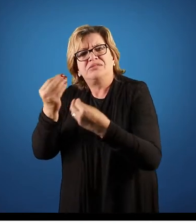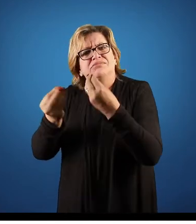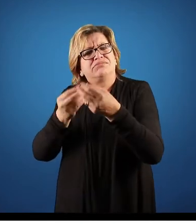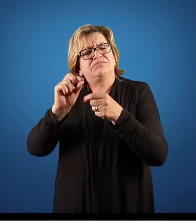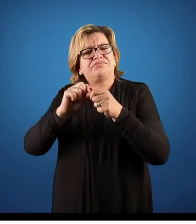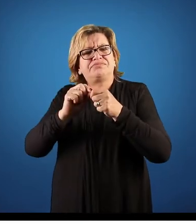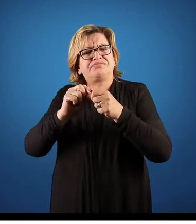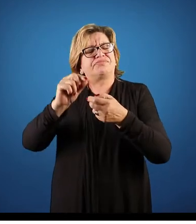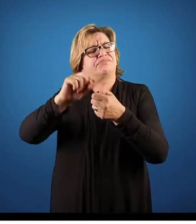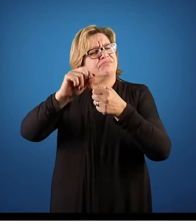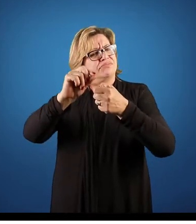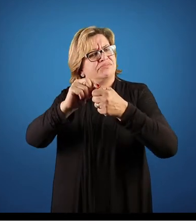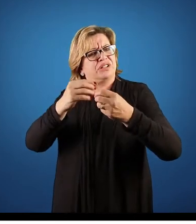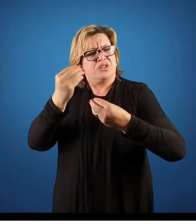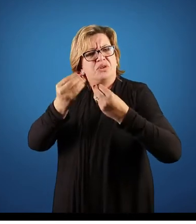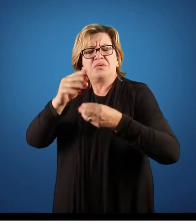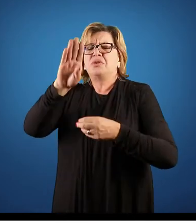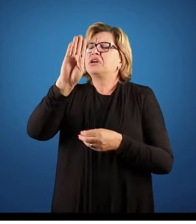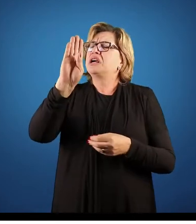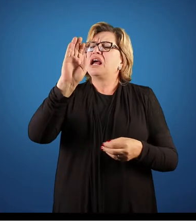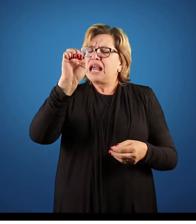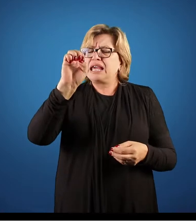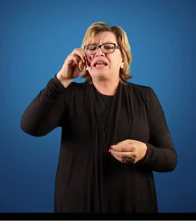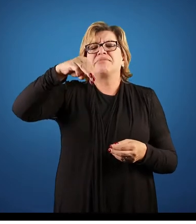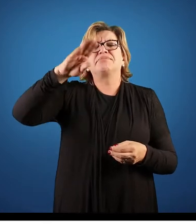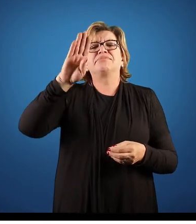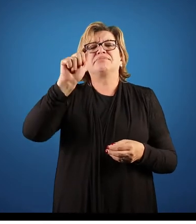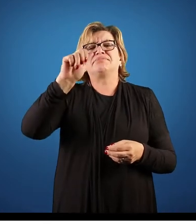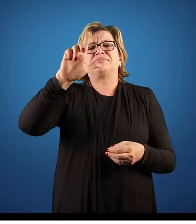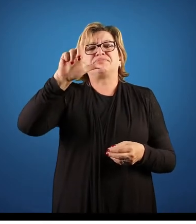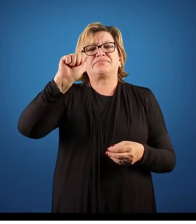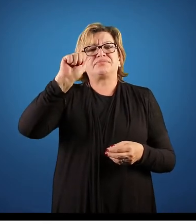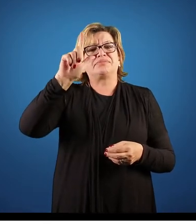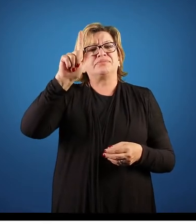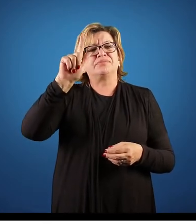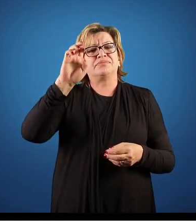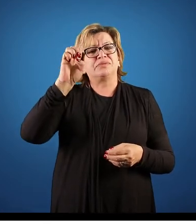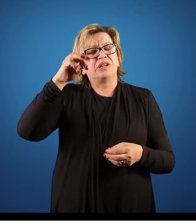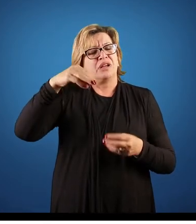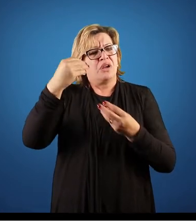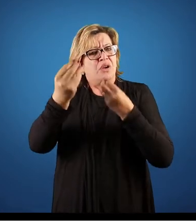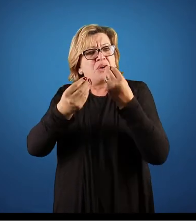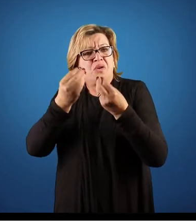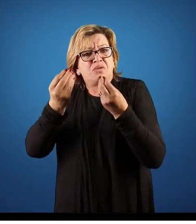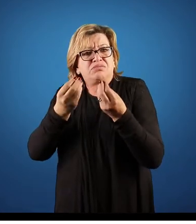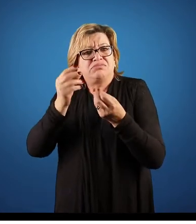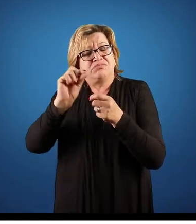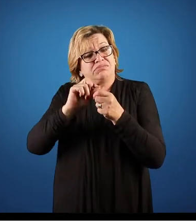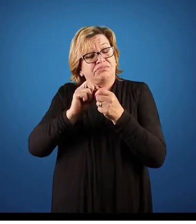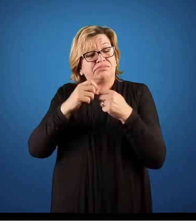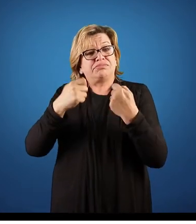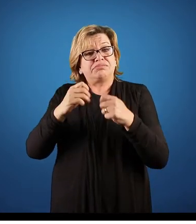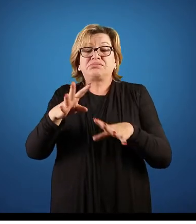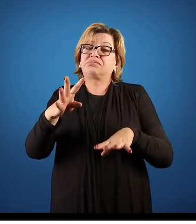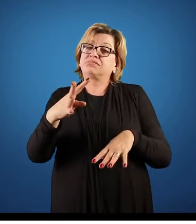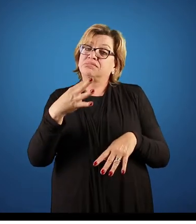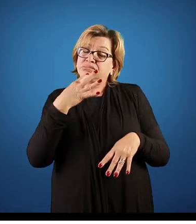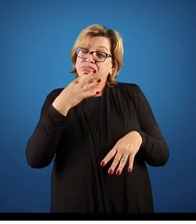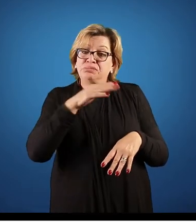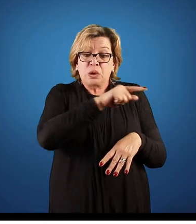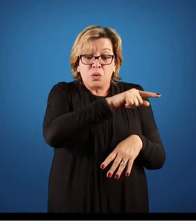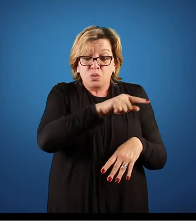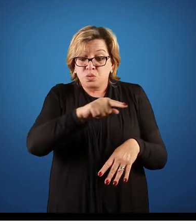ele passou pela máquina, como foi feita a embalagem, quando que ele foi lá para a parte de estoque. E isso é muito importante, isso chama-se